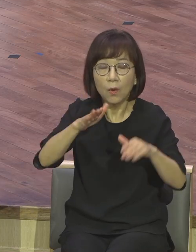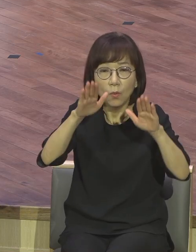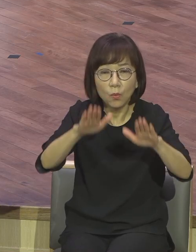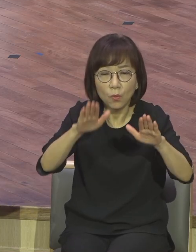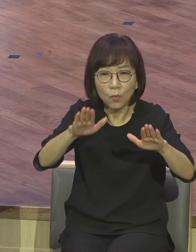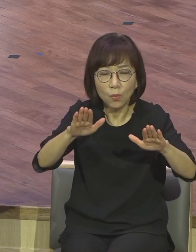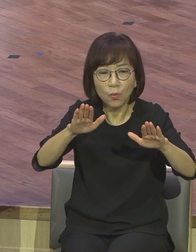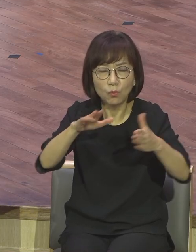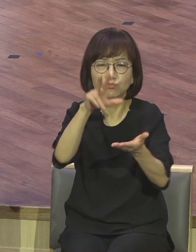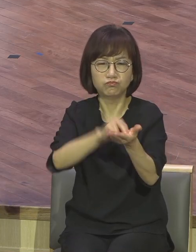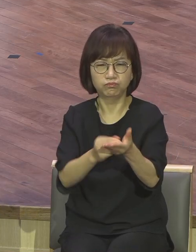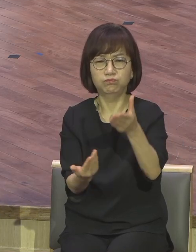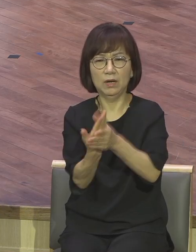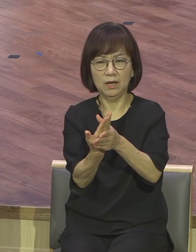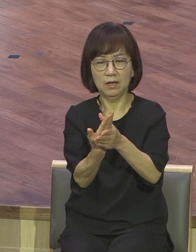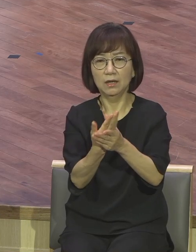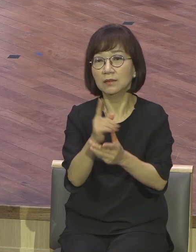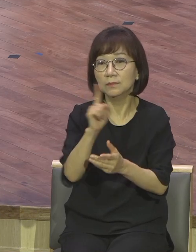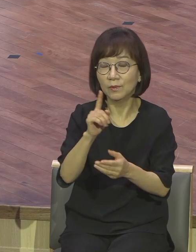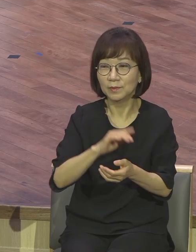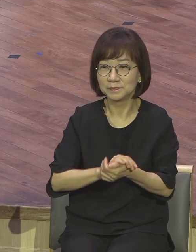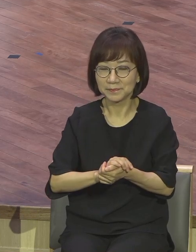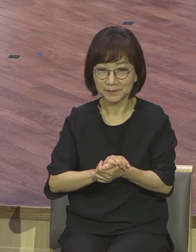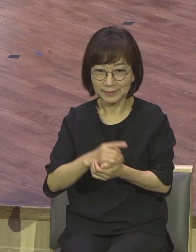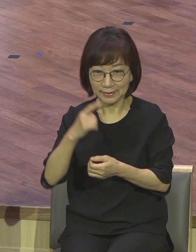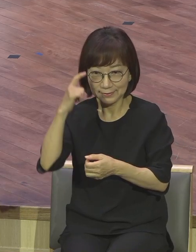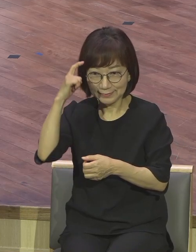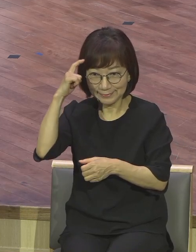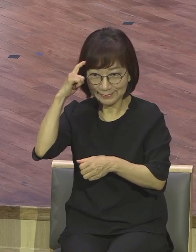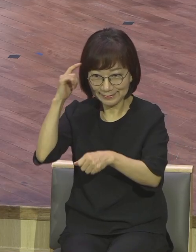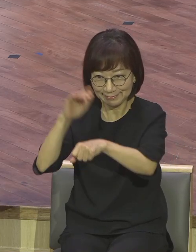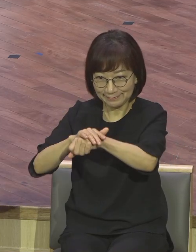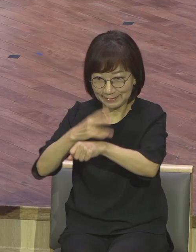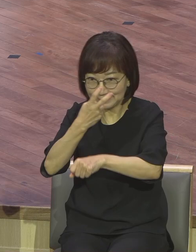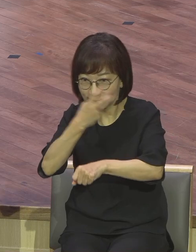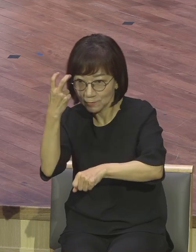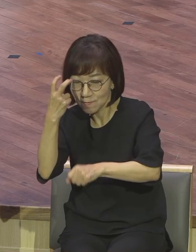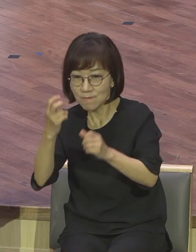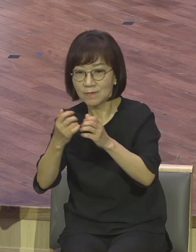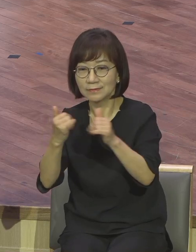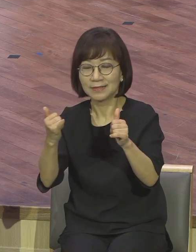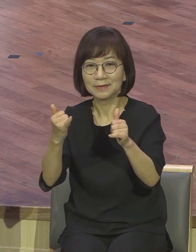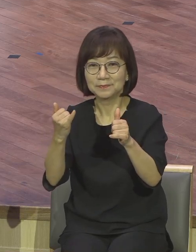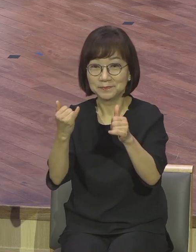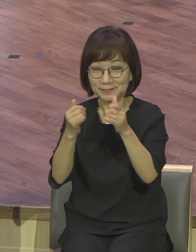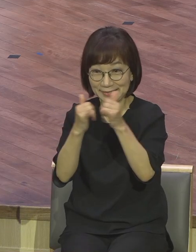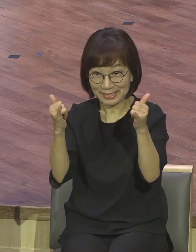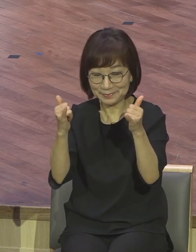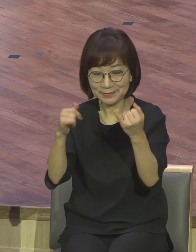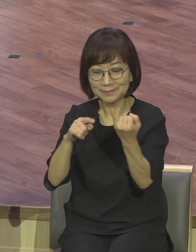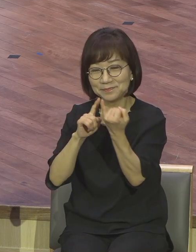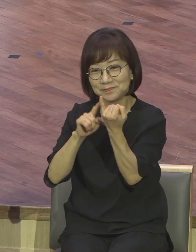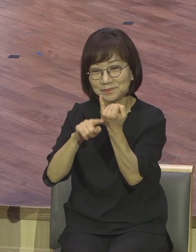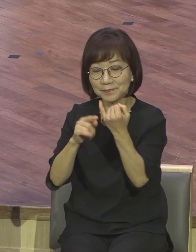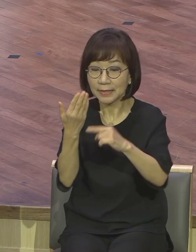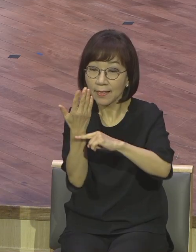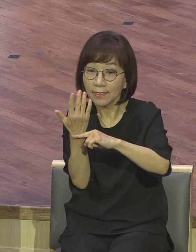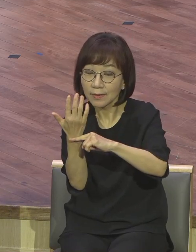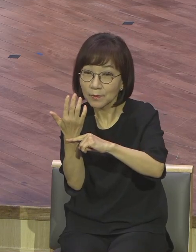가지 문제가 생겼어요. 설리 있는 다섯 처녀는 등과 함께 기름을 딱 미리 준비했어요.